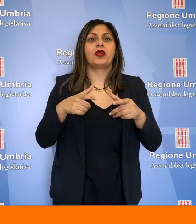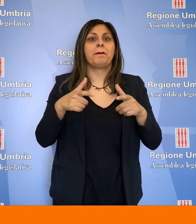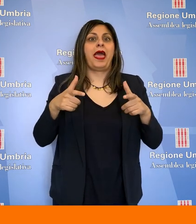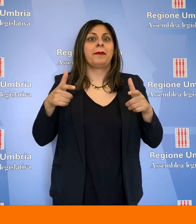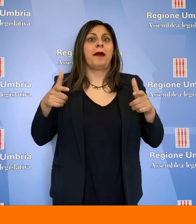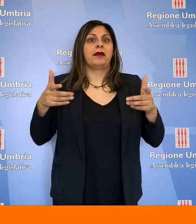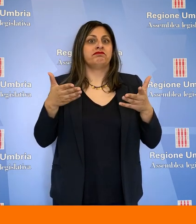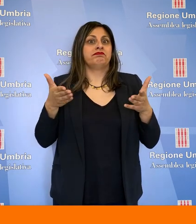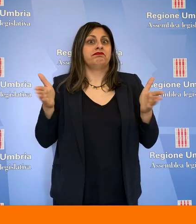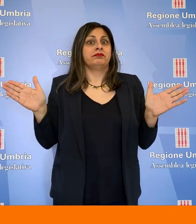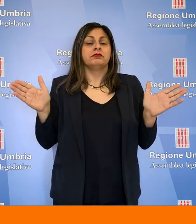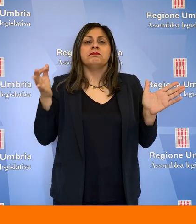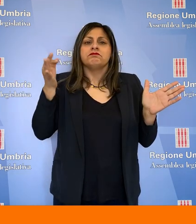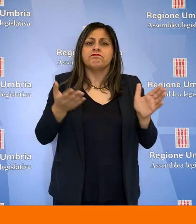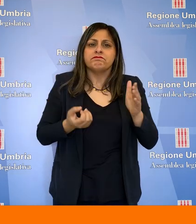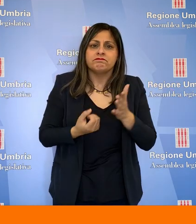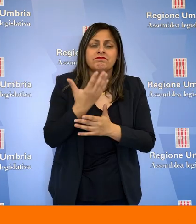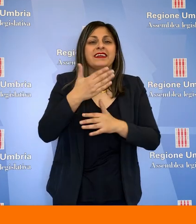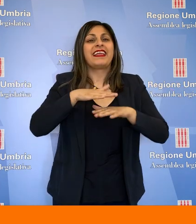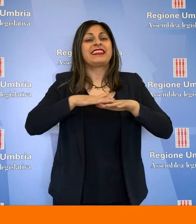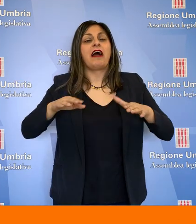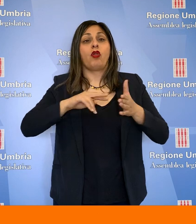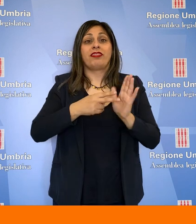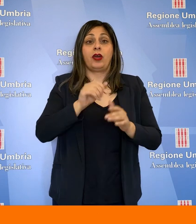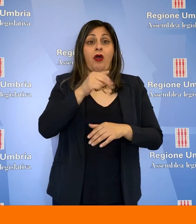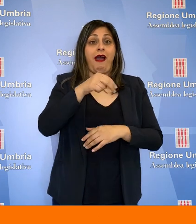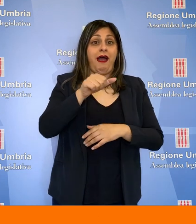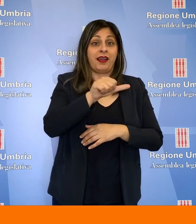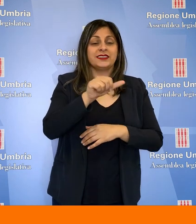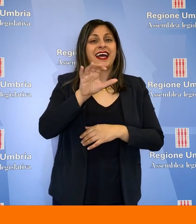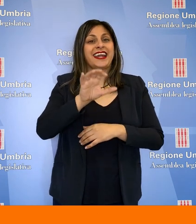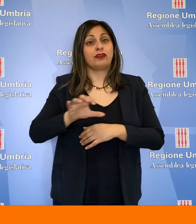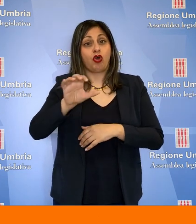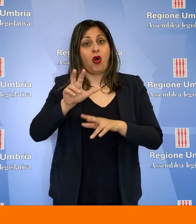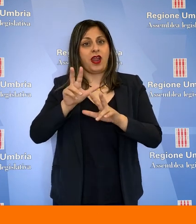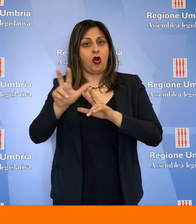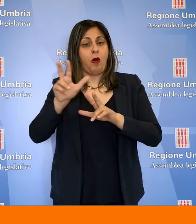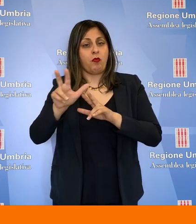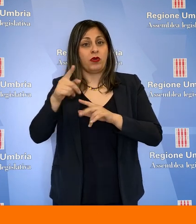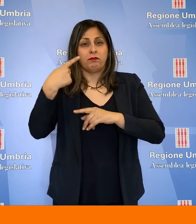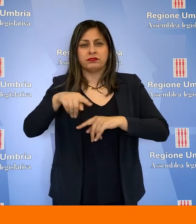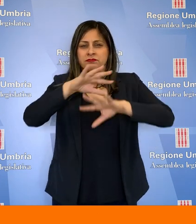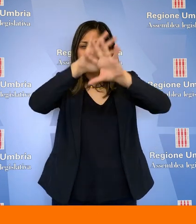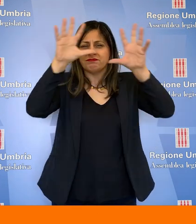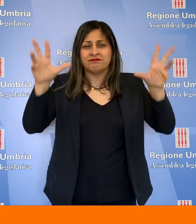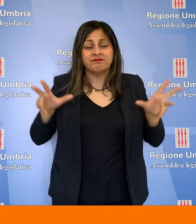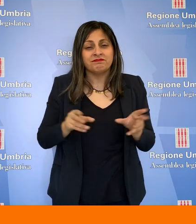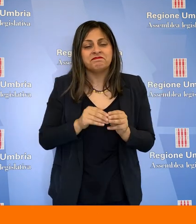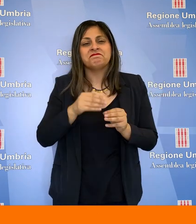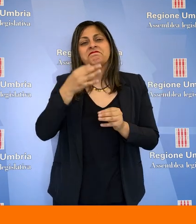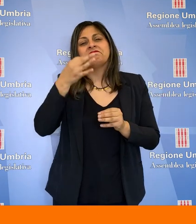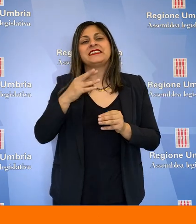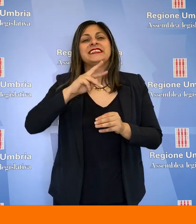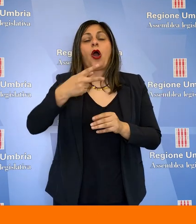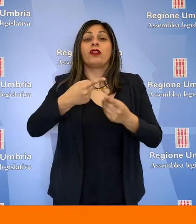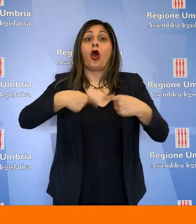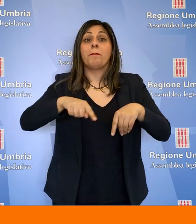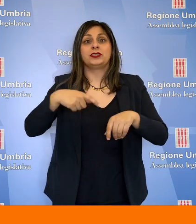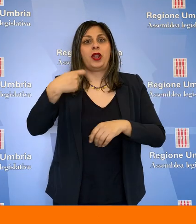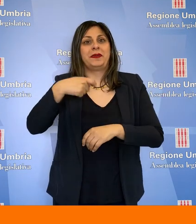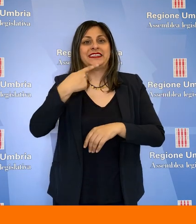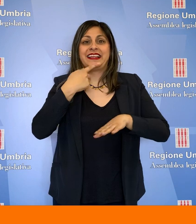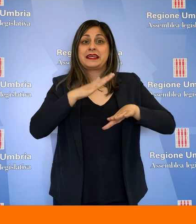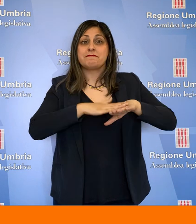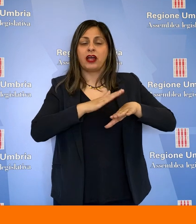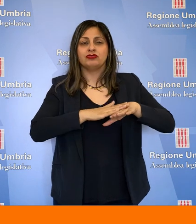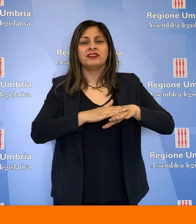una più ampia partecipazione, attraverso l'istituzione di un tavolo tecnico con ANAS, Regione e Comuni. E' quanto emerso